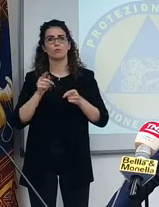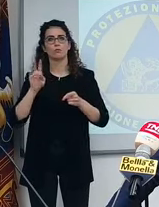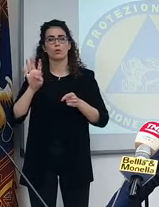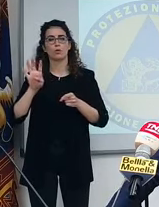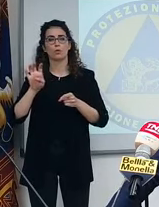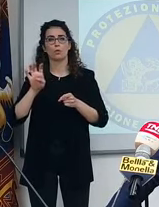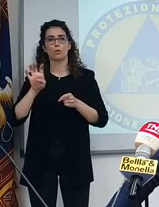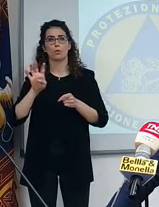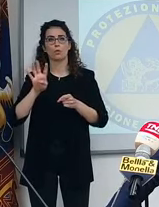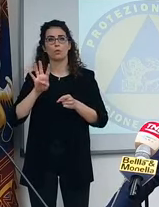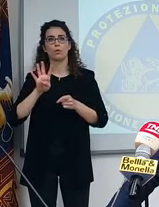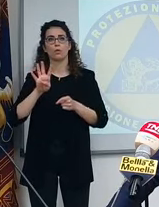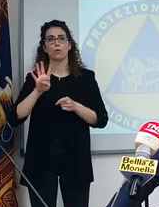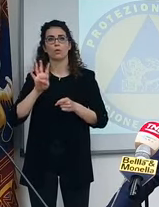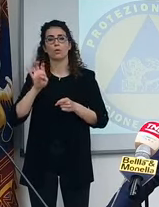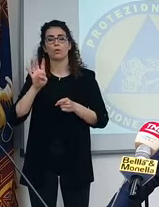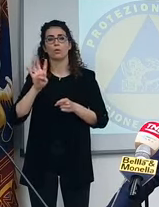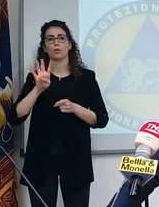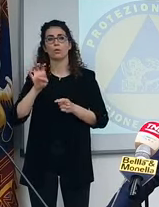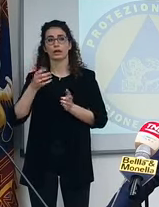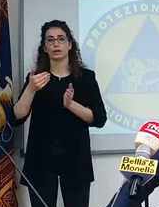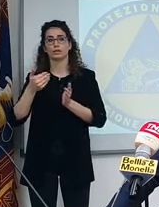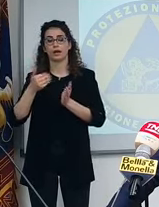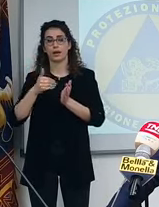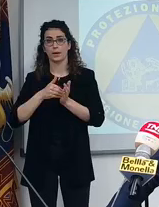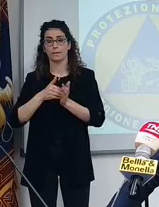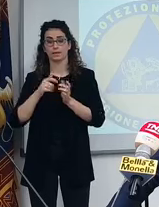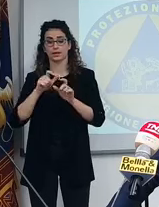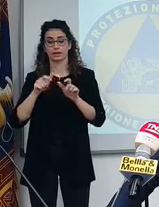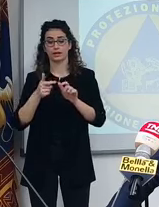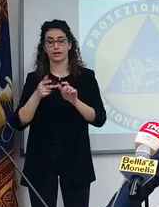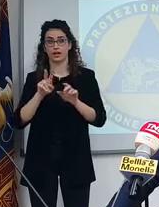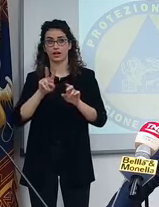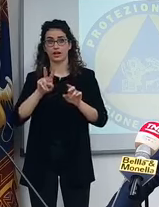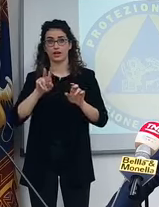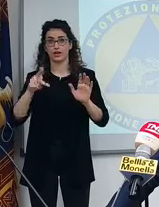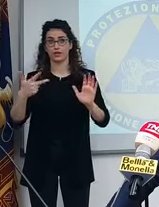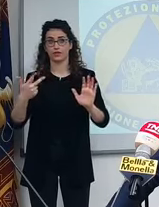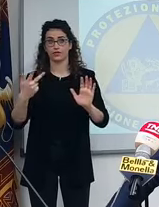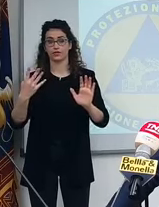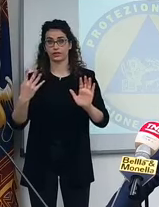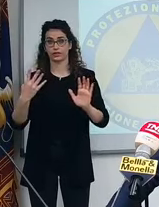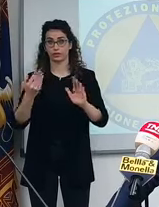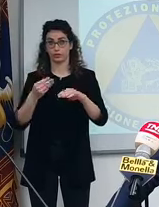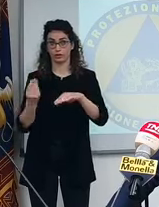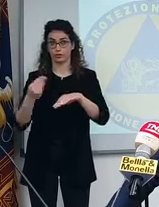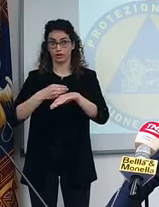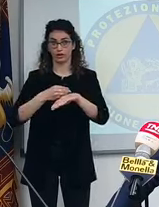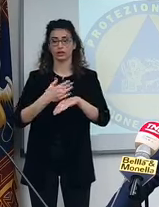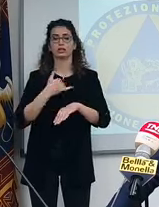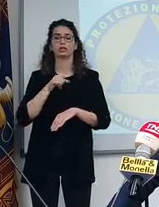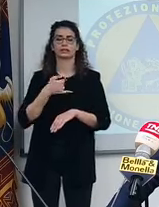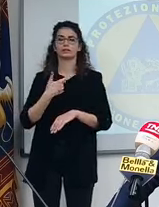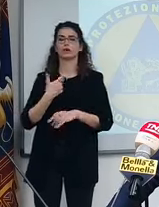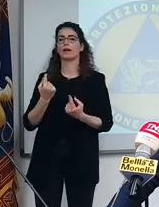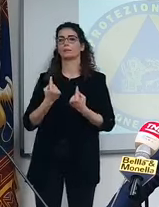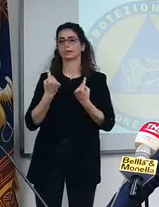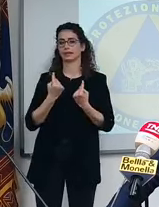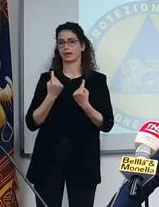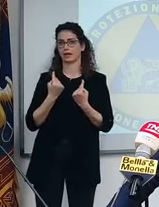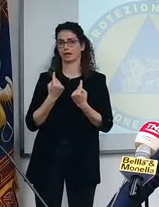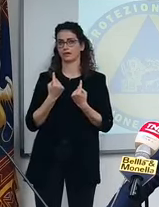vaccinazioni e somministrazioni dal 29? Si potrà aumentare ancora di più? Ma sì, adesso noi stiamo aspettando